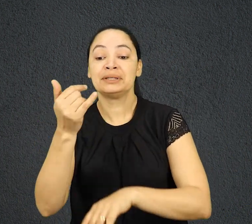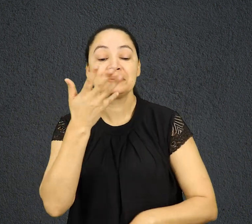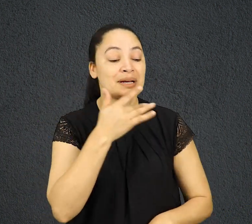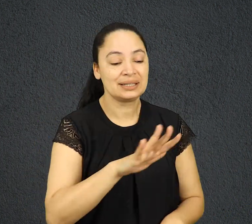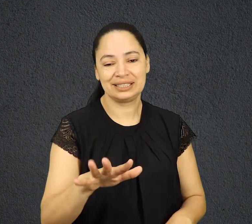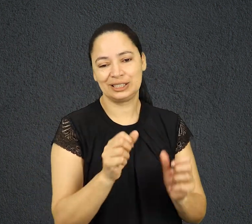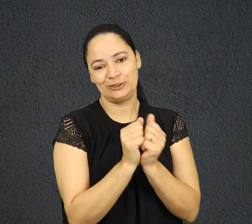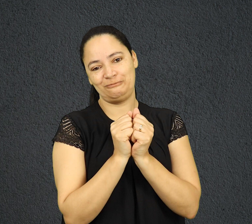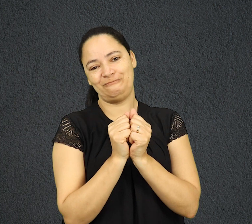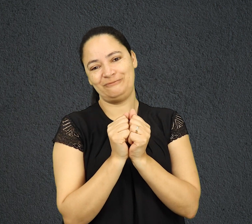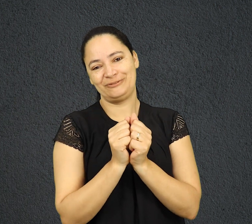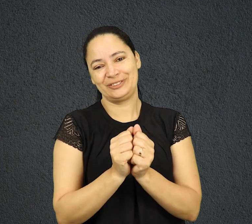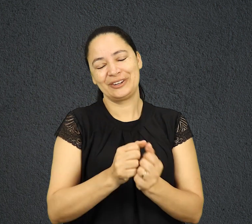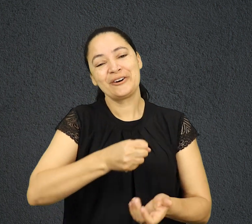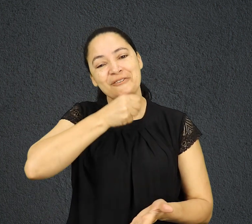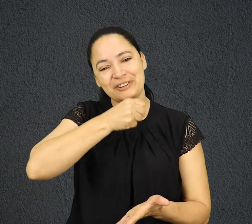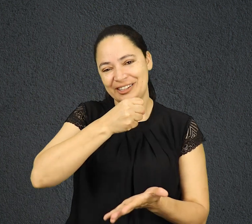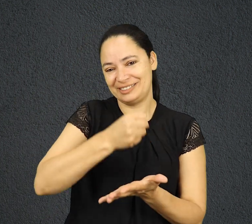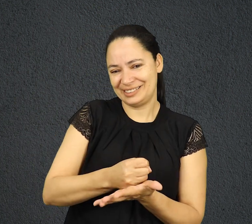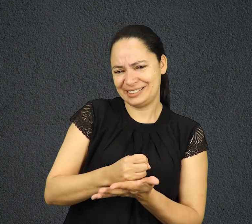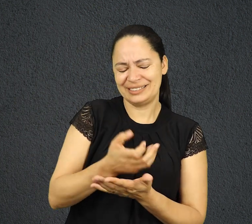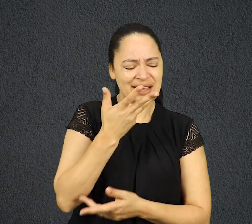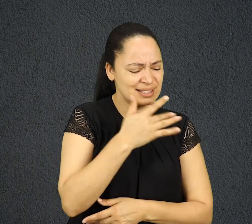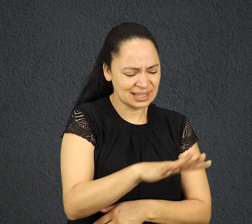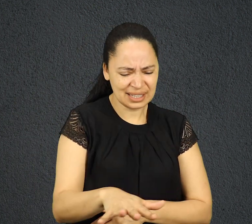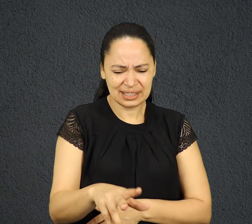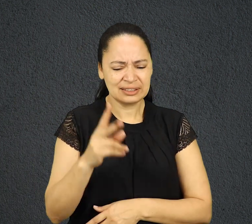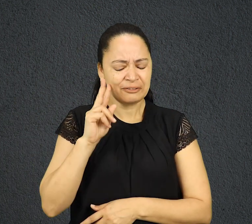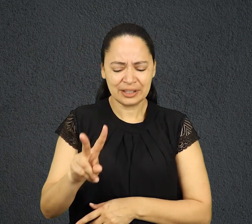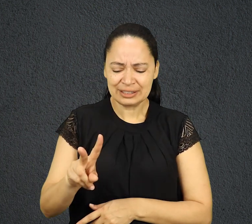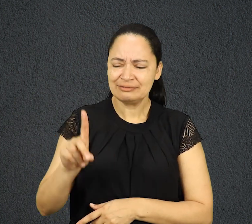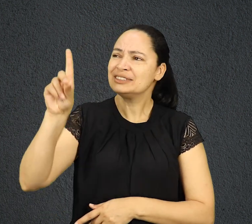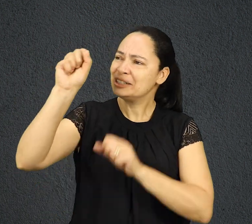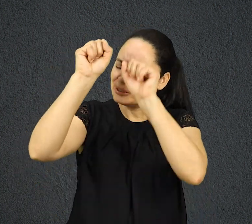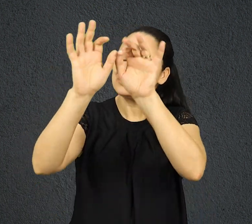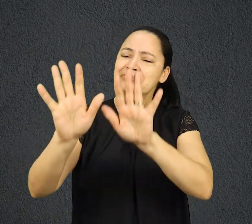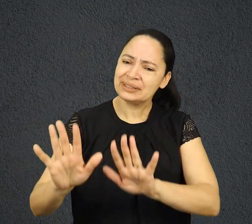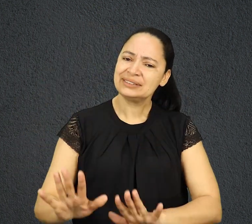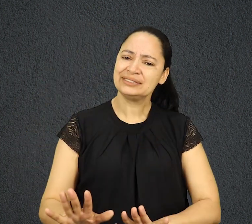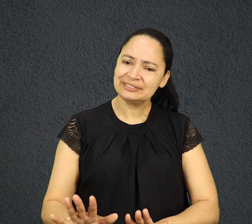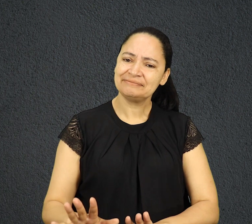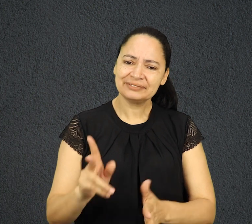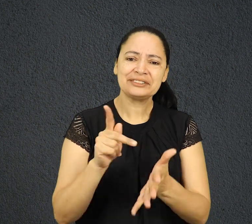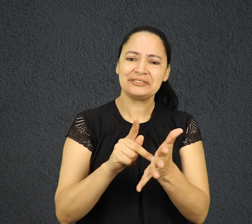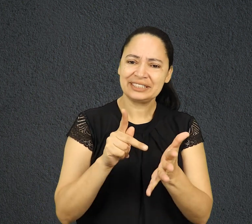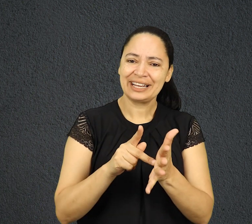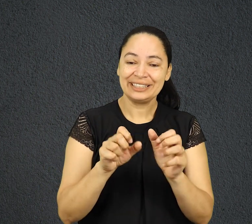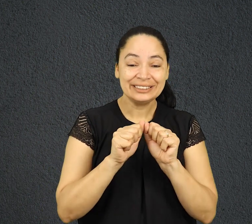deles. No Antigo Testamento, as crianças eram vistas como o benção de Deus, Salmo 127, versículos de